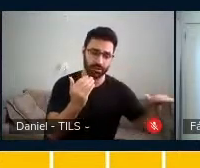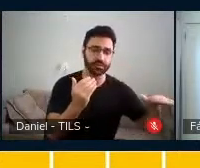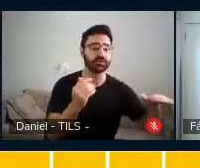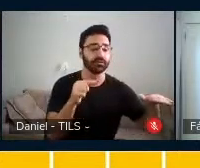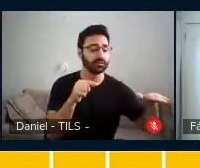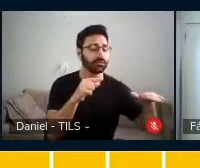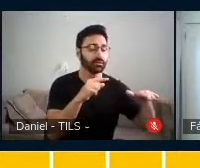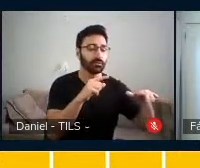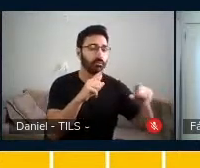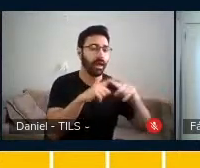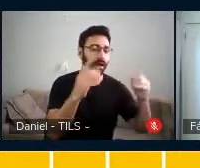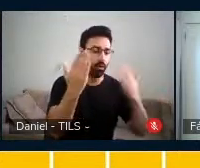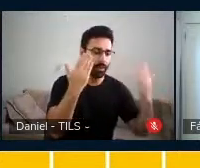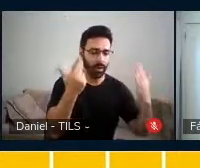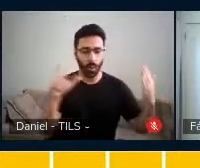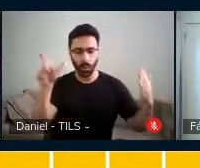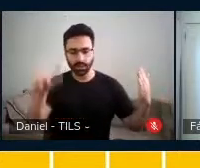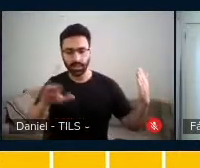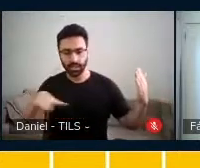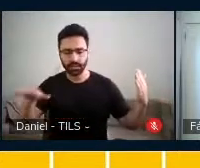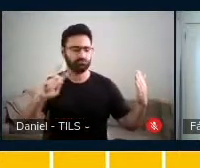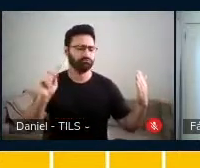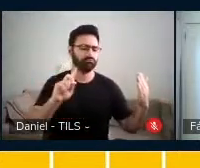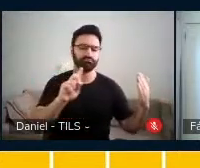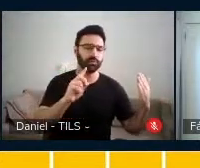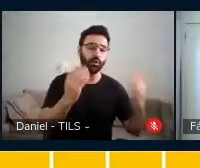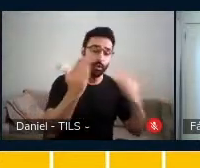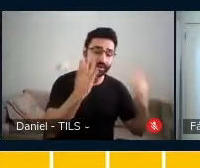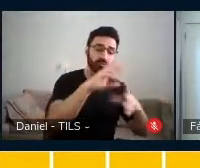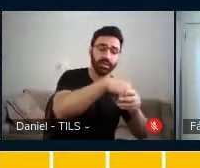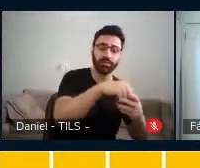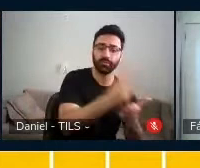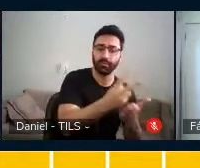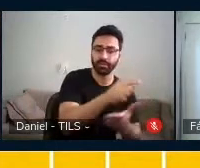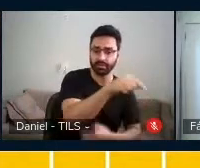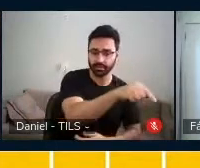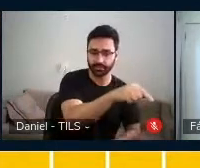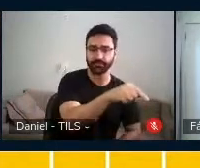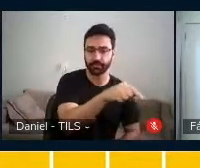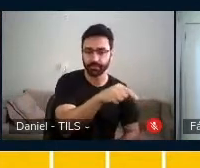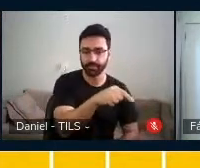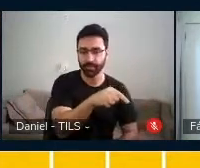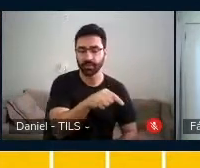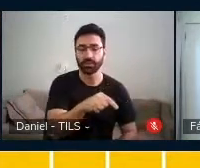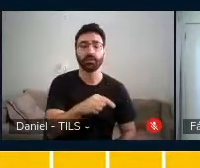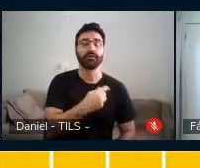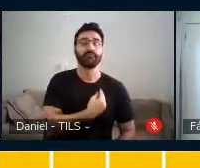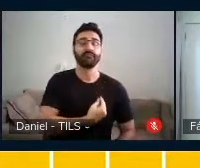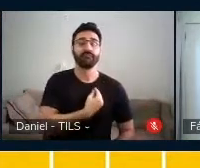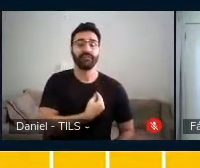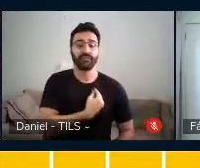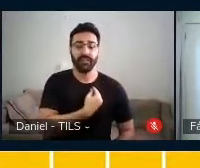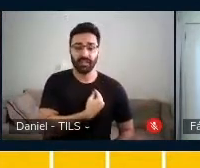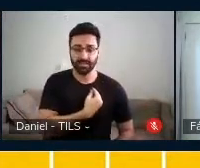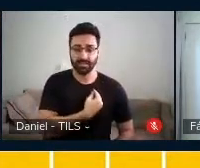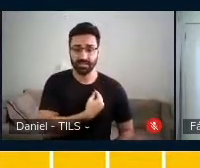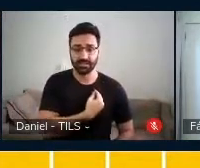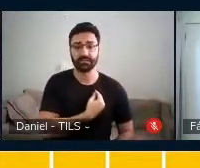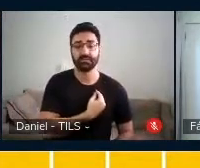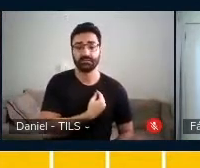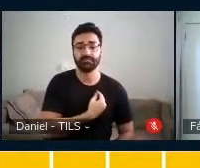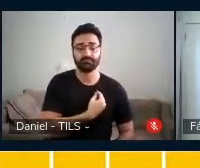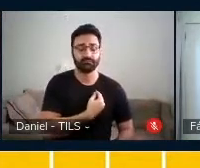ela mesma. E vivência em russo é perejivane. Ela é a menor unidade pessoa meio.